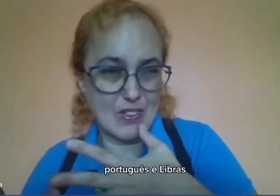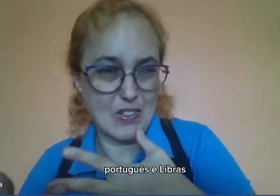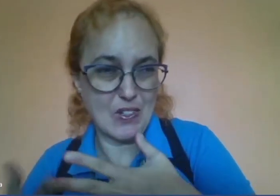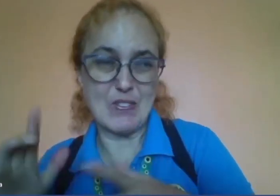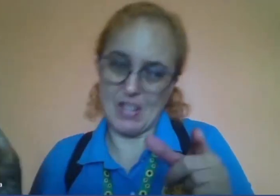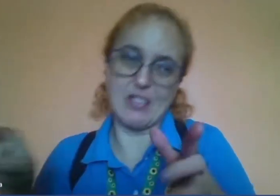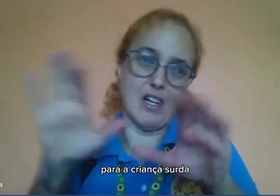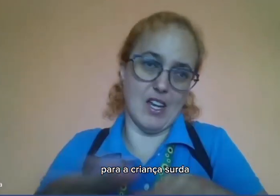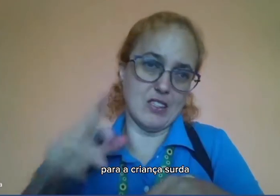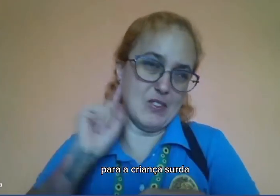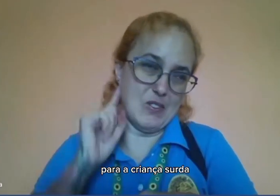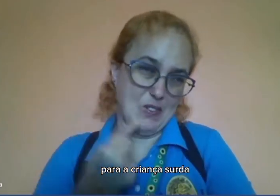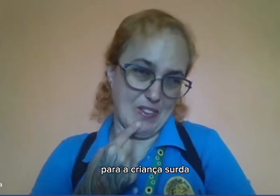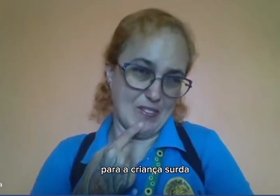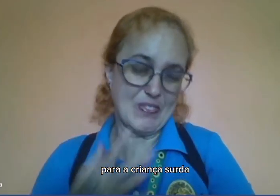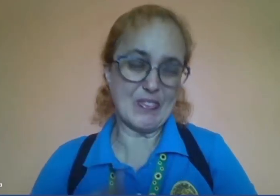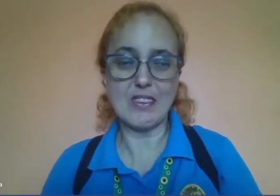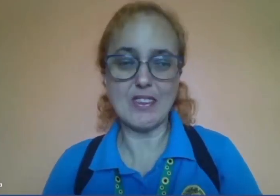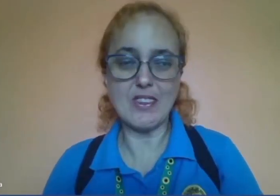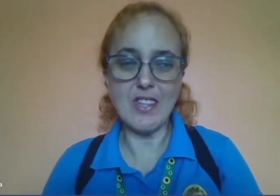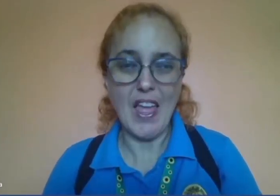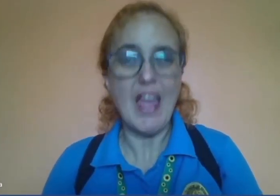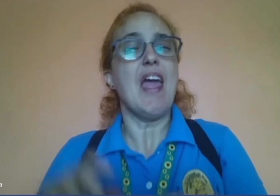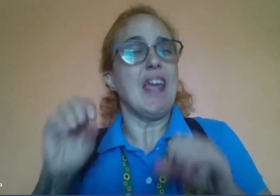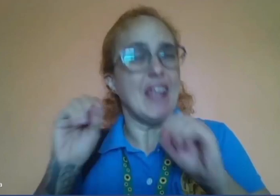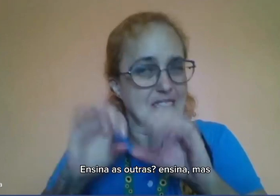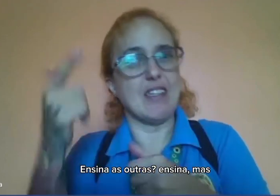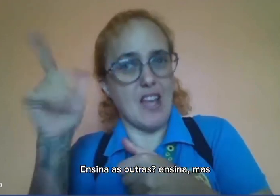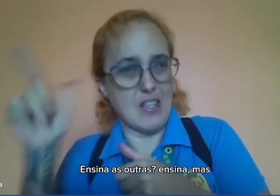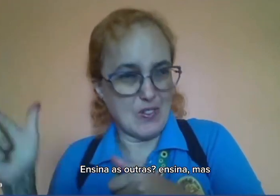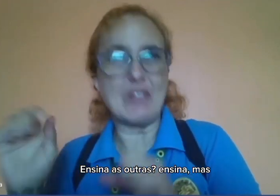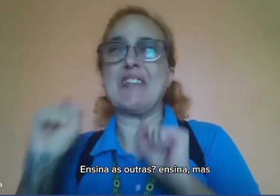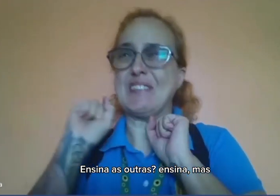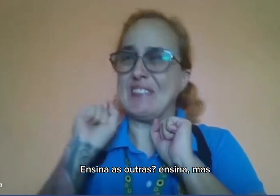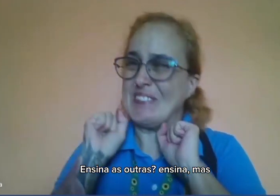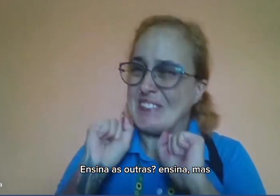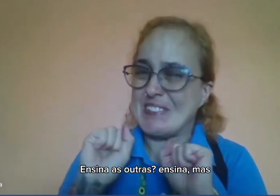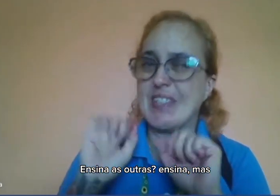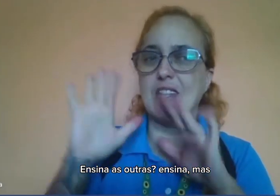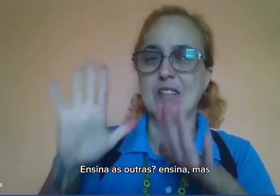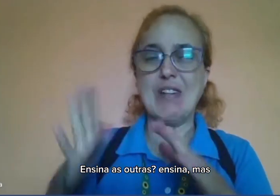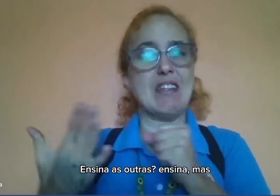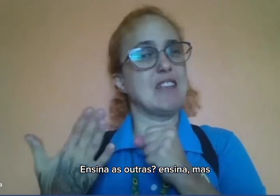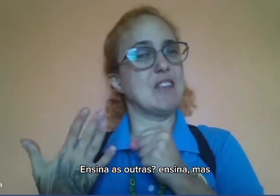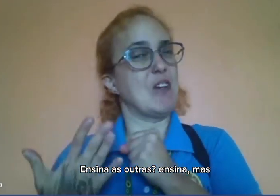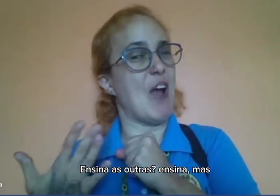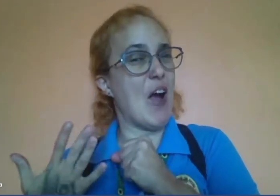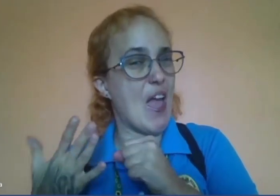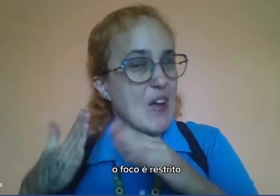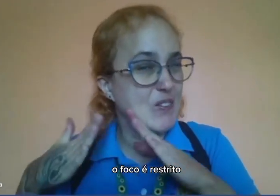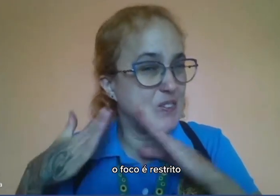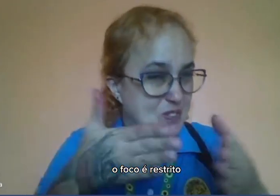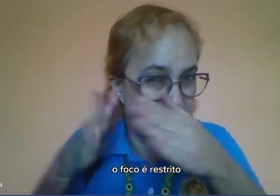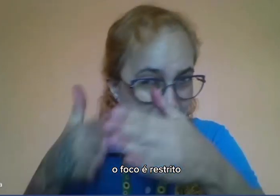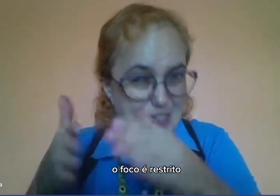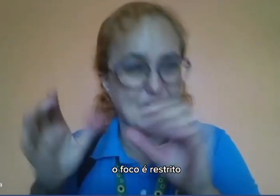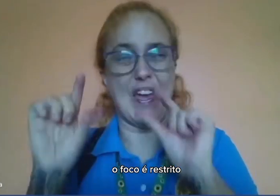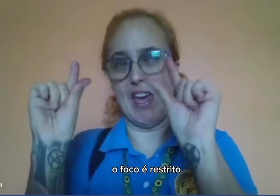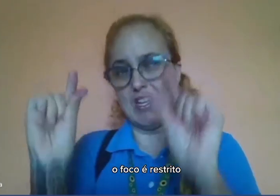livros para crianças surdas. Ensina as outras, ensina, mas é o foco, é